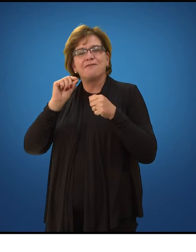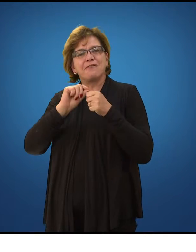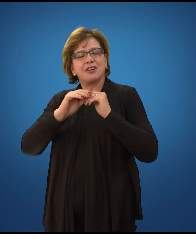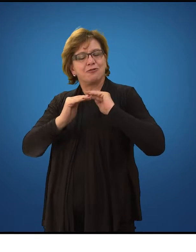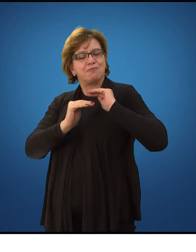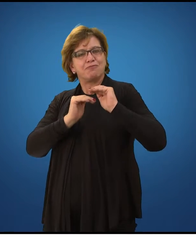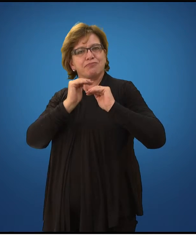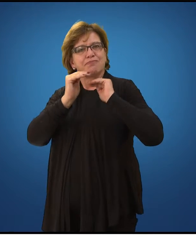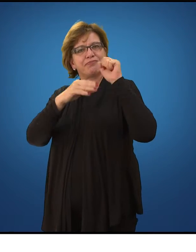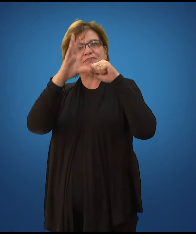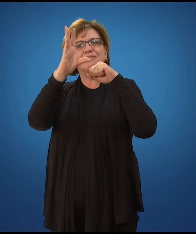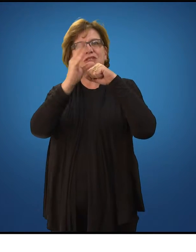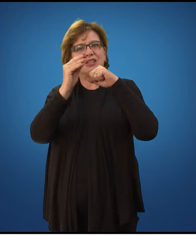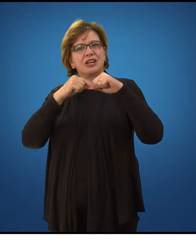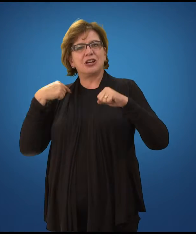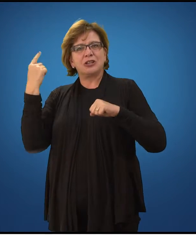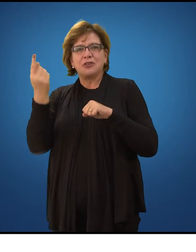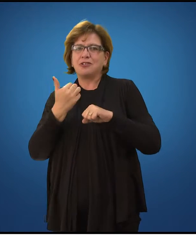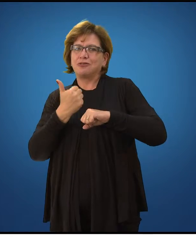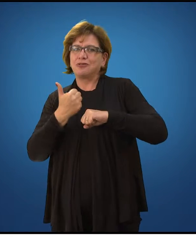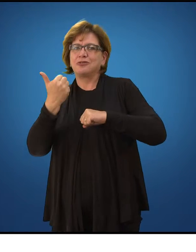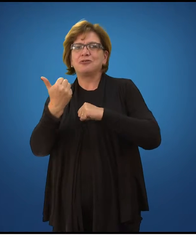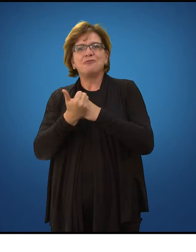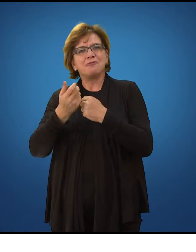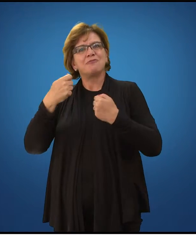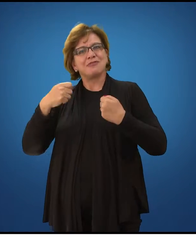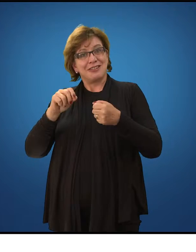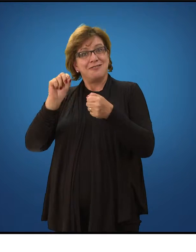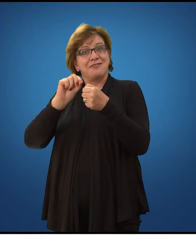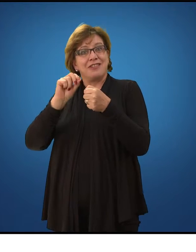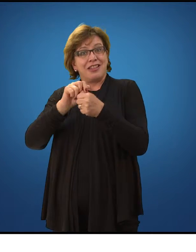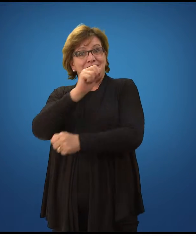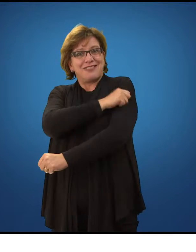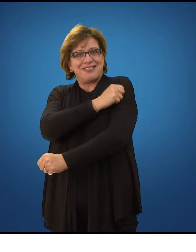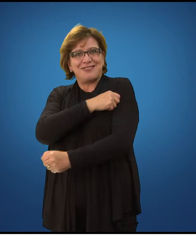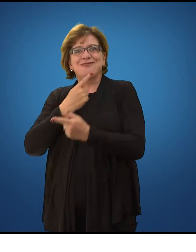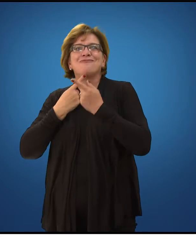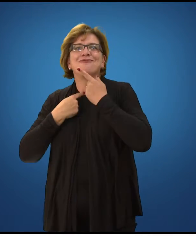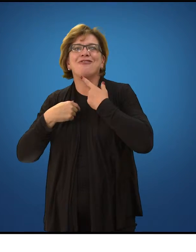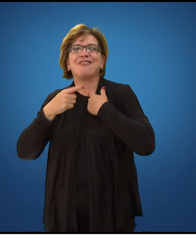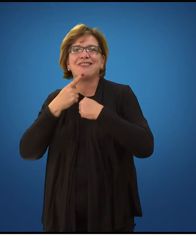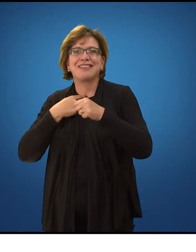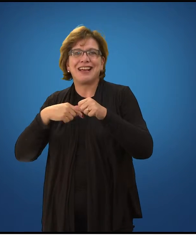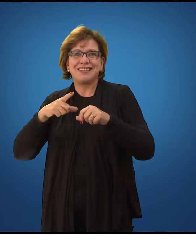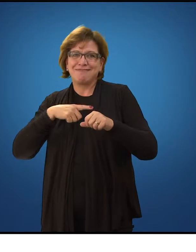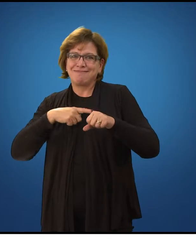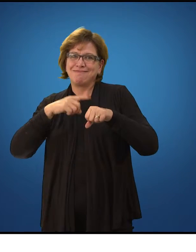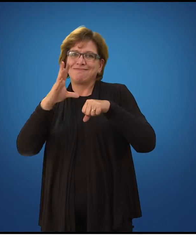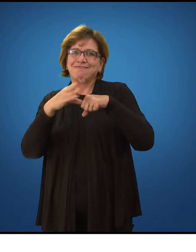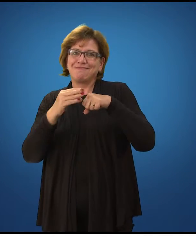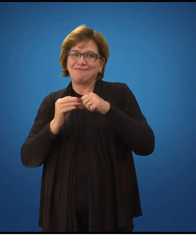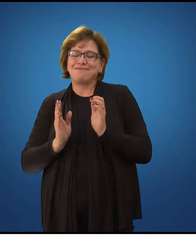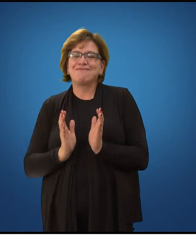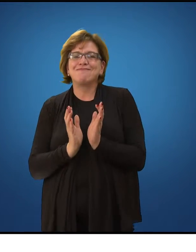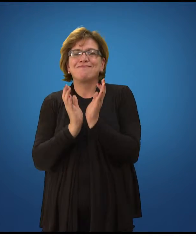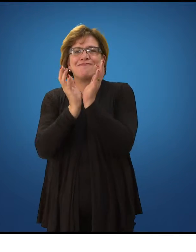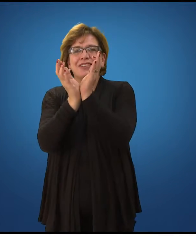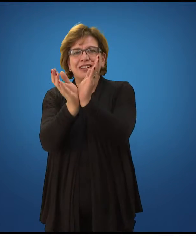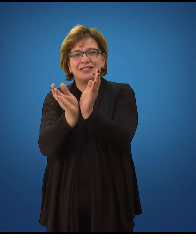tutor, temos o papel principal é fazer com que os alunos se motivem a buscar conhecimento, a participar das